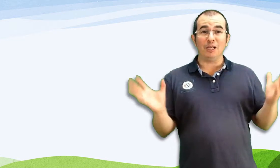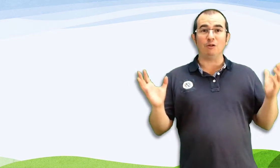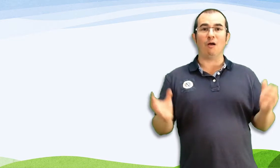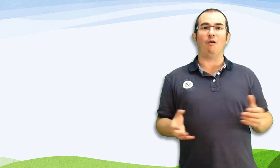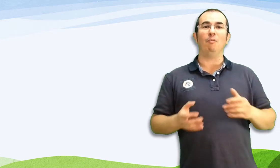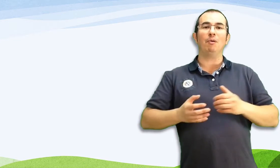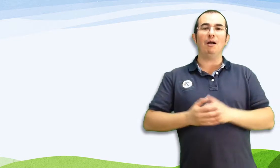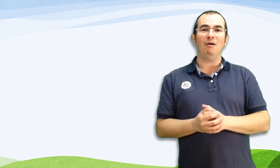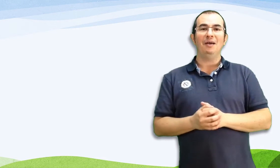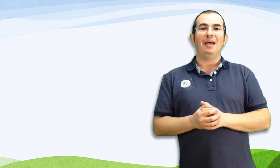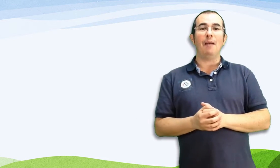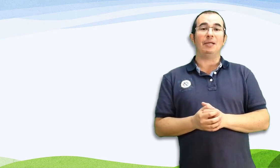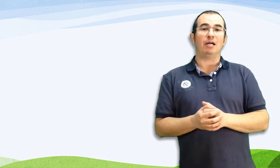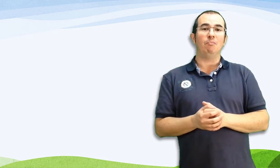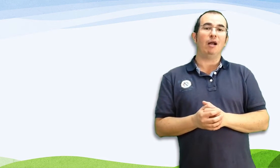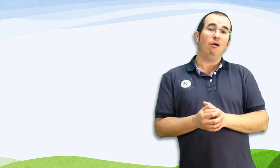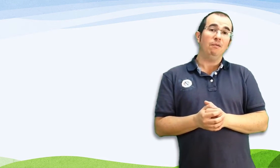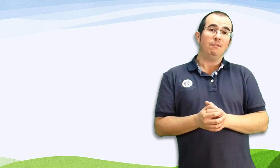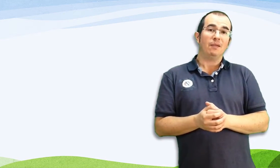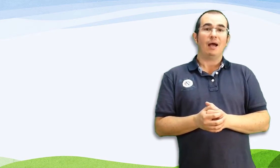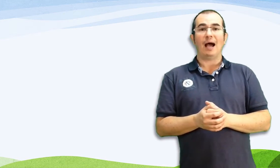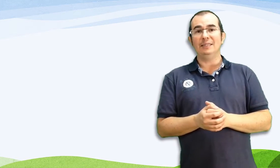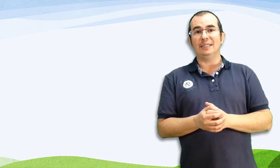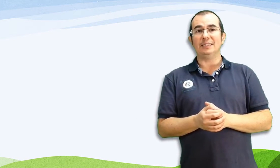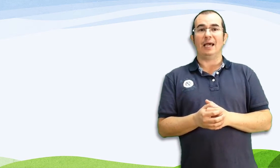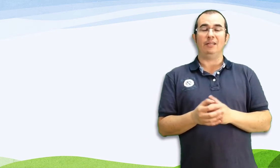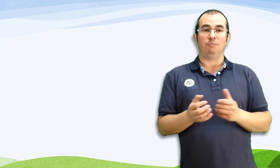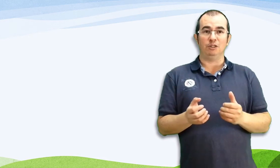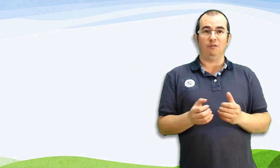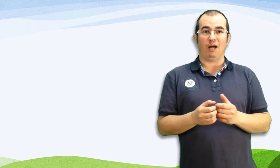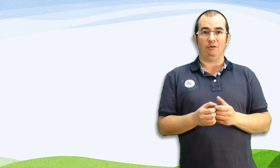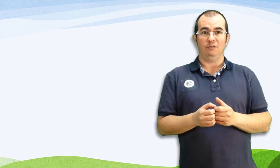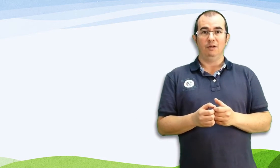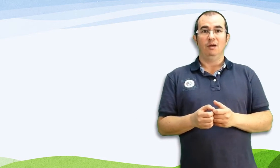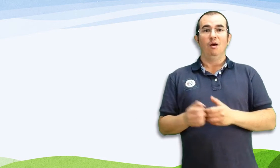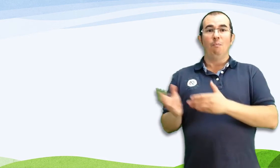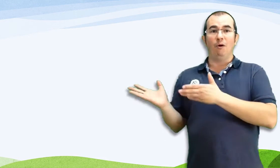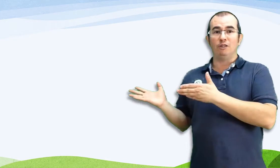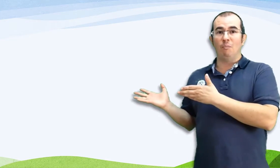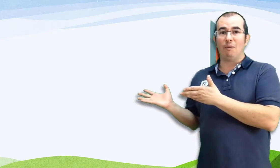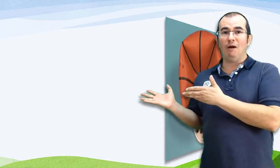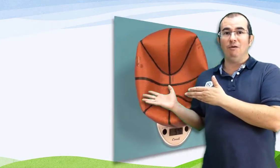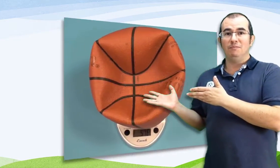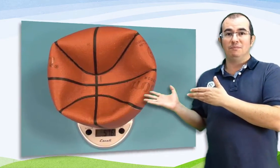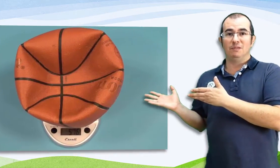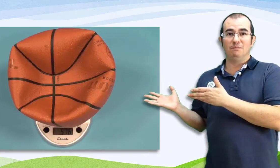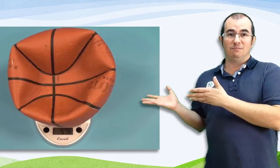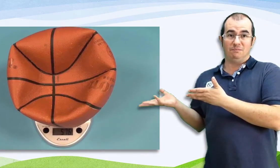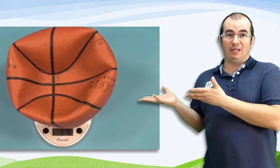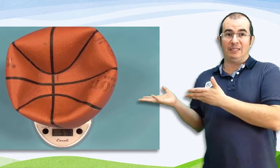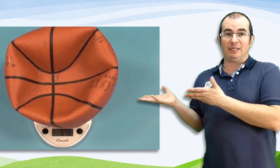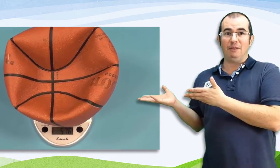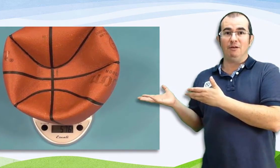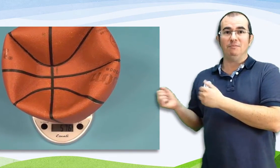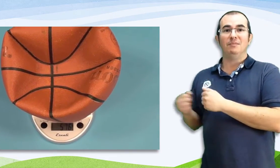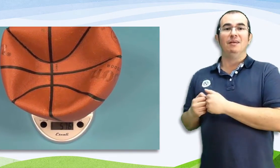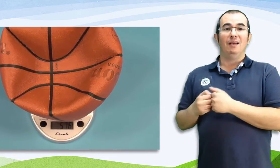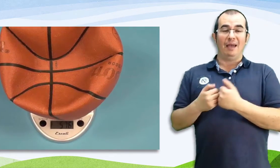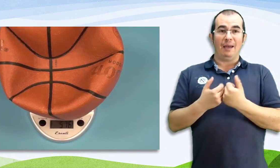xeito dado de comprobalo é pesar un balón antes e despois de inflalo Podedes comprobalo neste vídeo E,